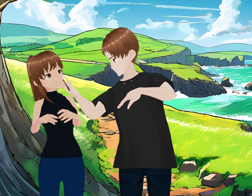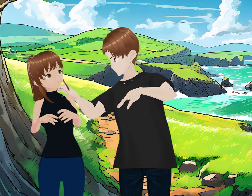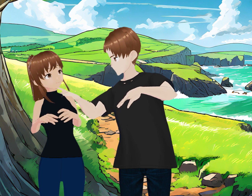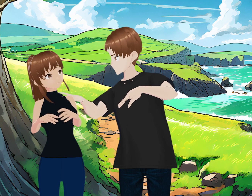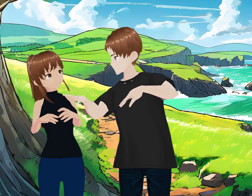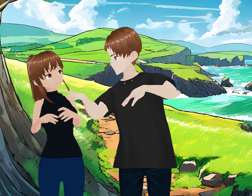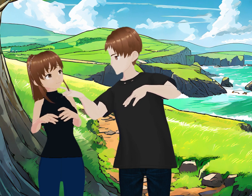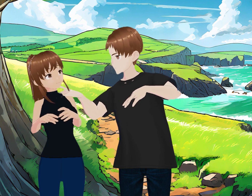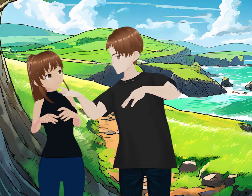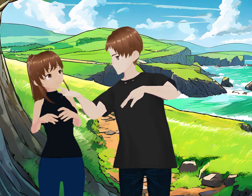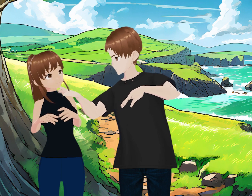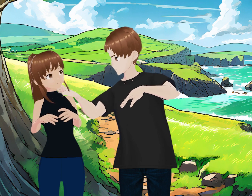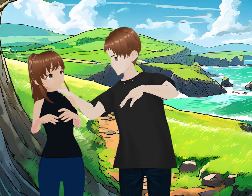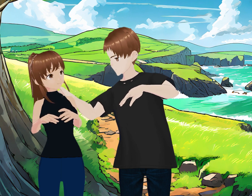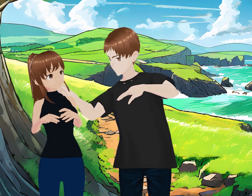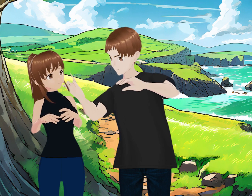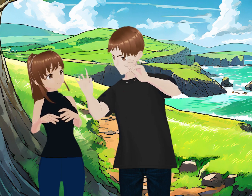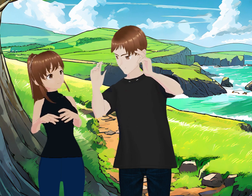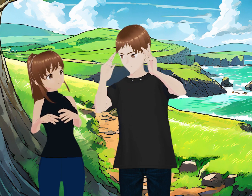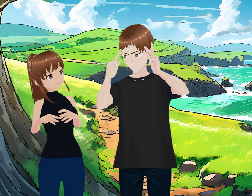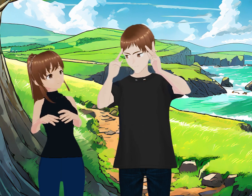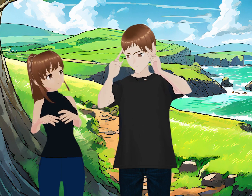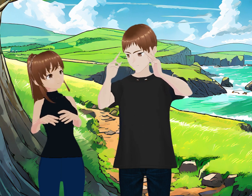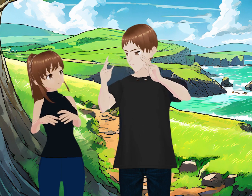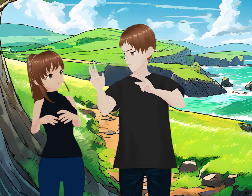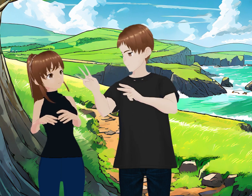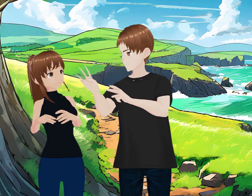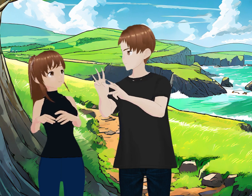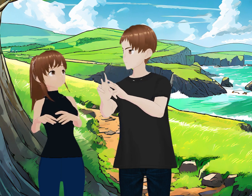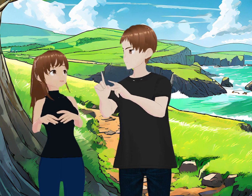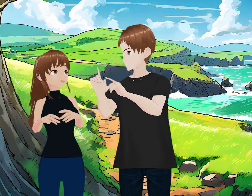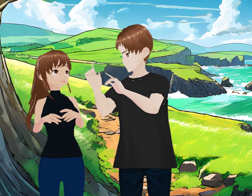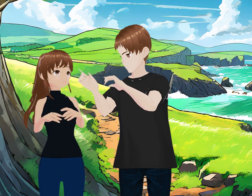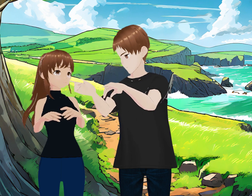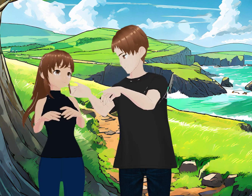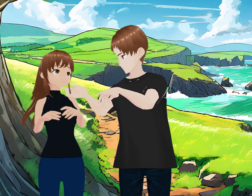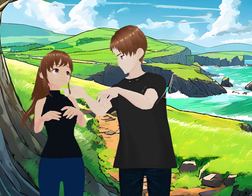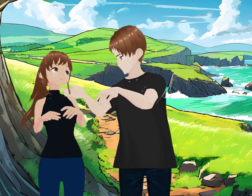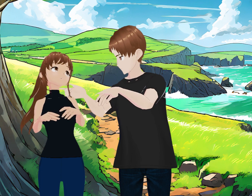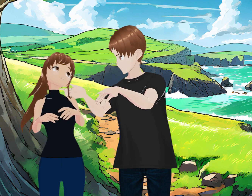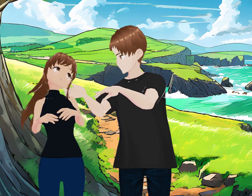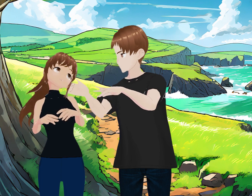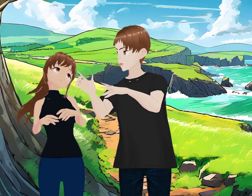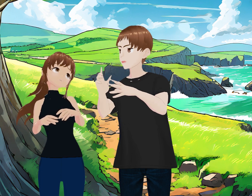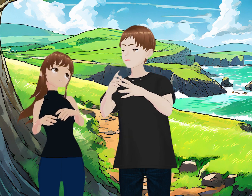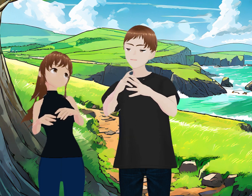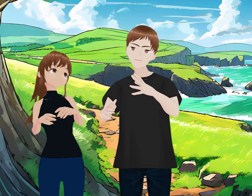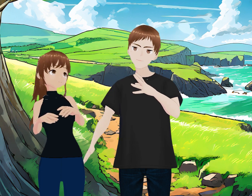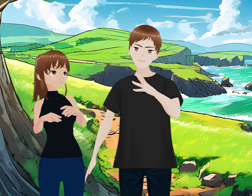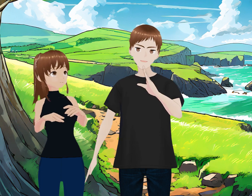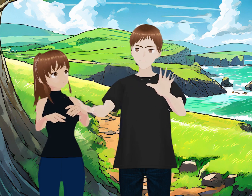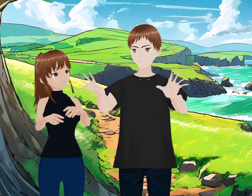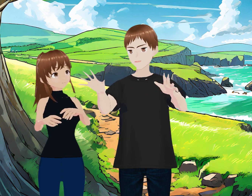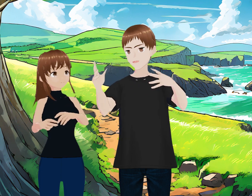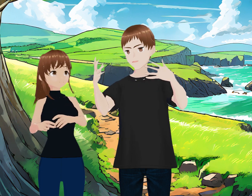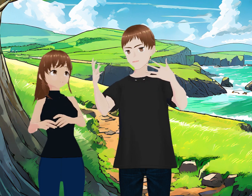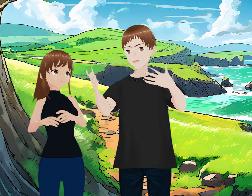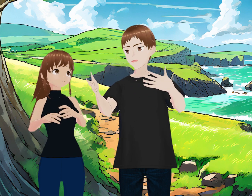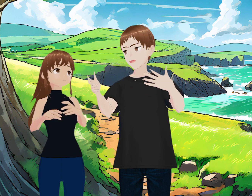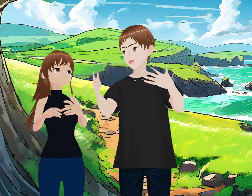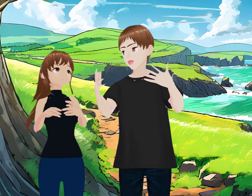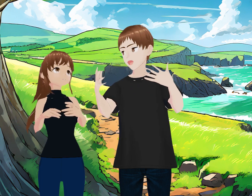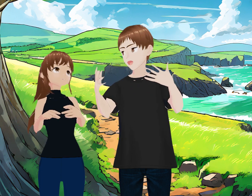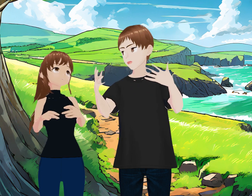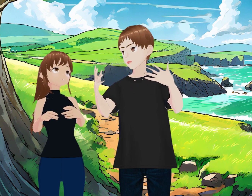trilogía Wolf Walkers es esta y hay otra que se me olvida el nombre. Es la trilogía de leyendas celtas. Este, pero no tiene pierde.